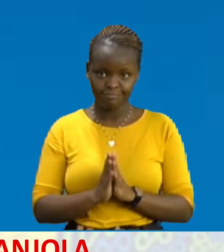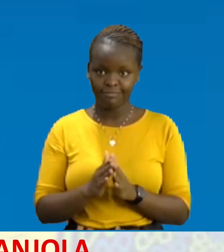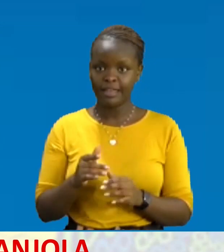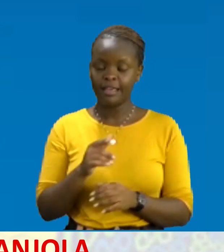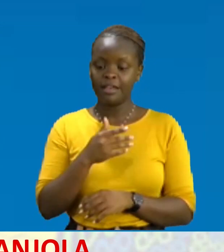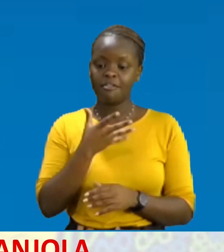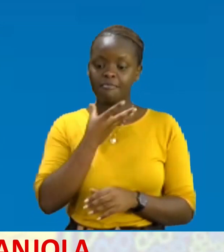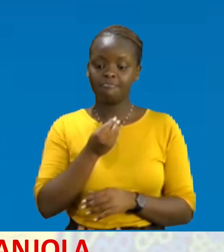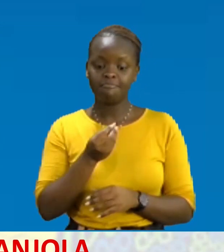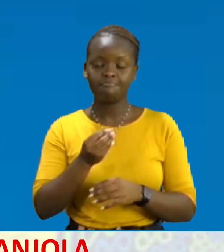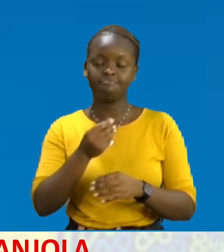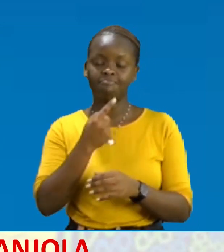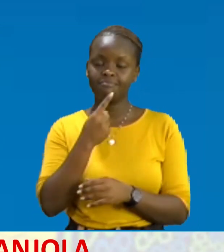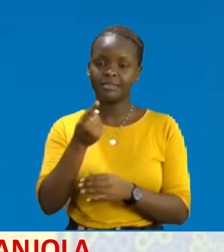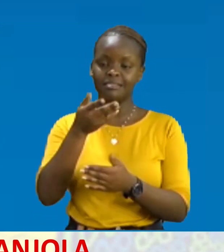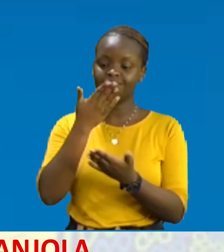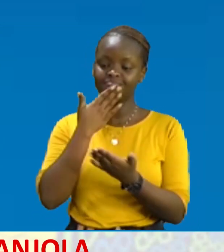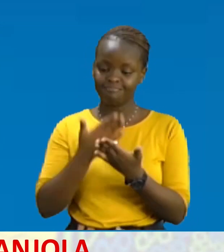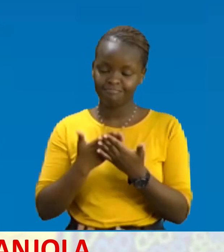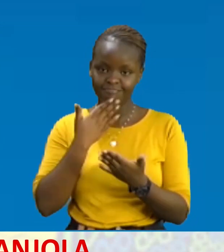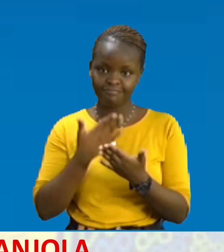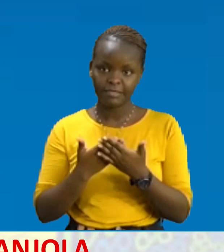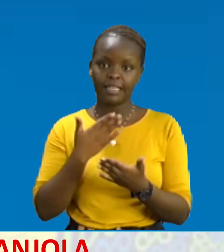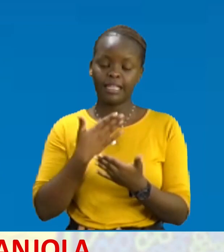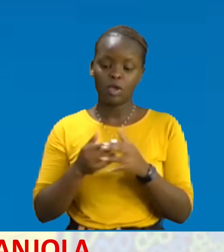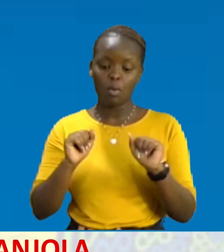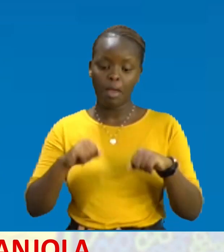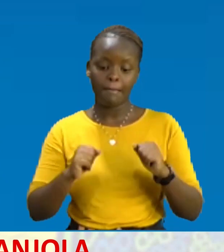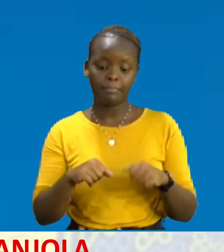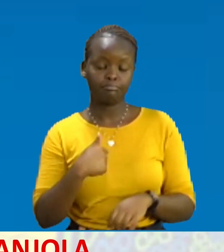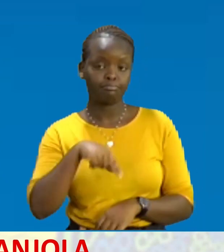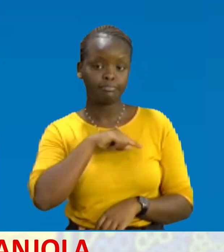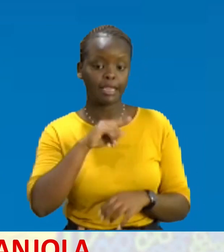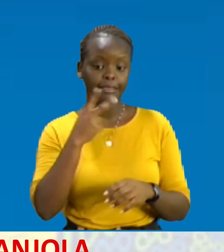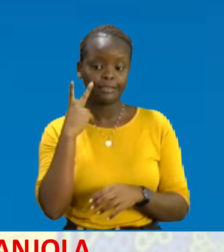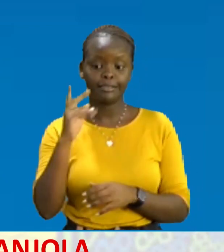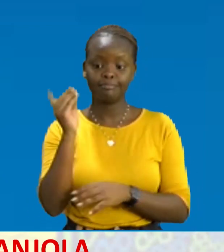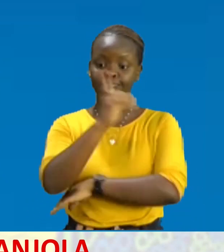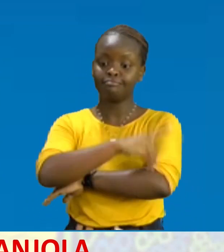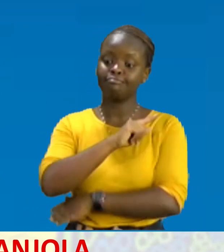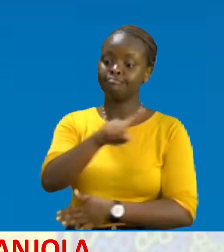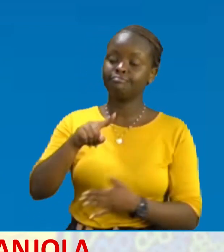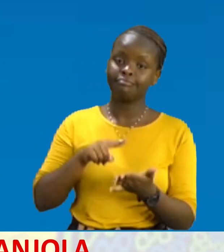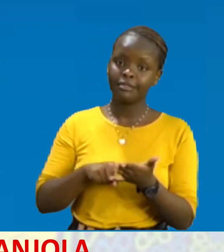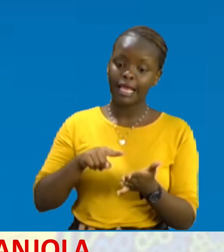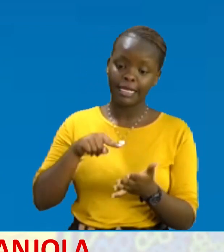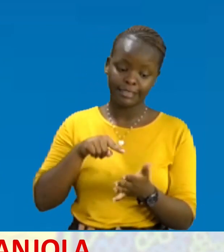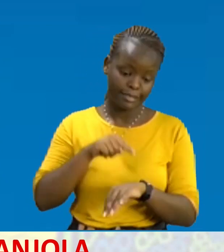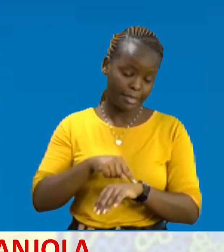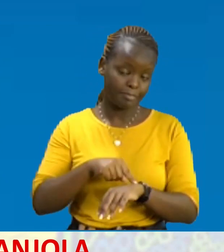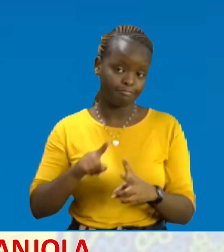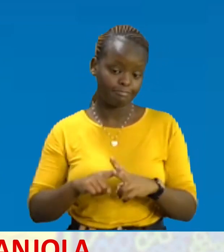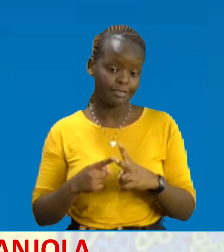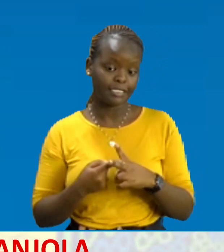sante Kwa siku ya leo Umetuneimisha kwa mba Tukayuna siku njema na siku ya baraka Na omba Jehovah Jire Tunapo anza program ya leo